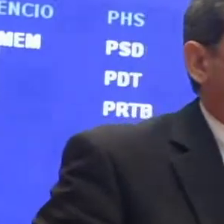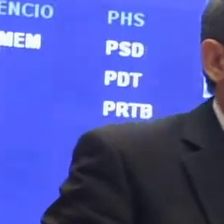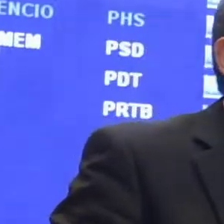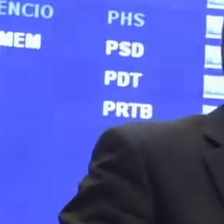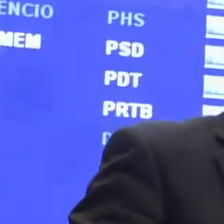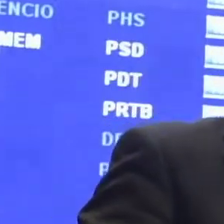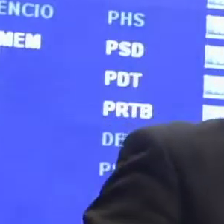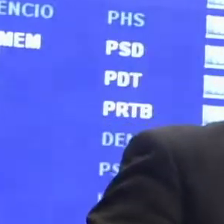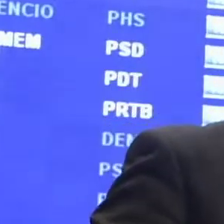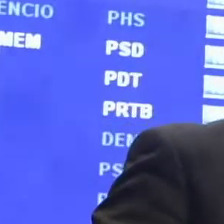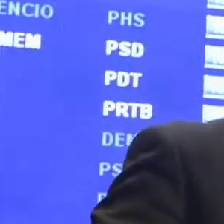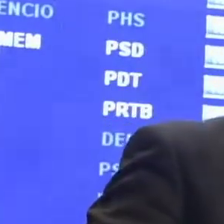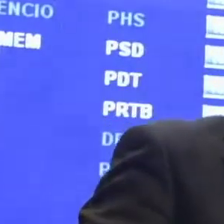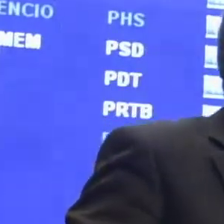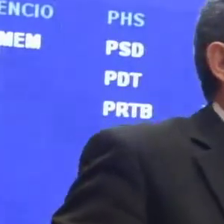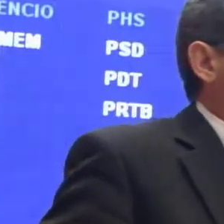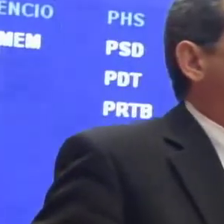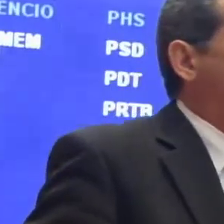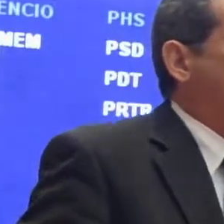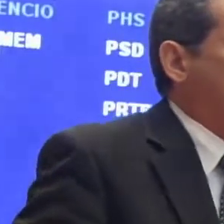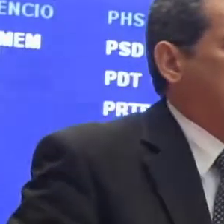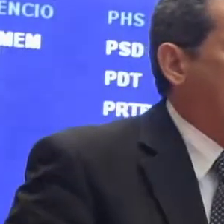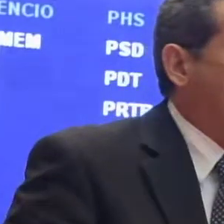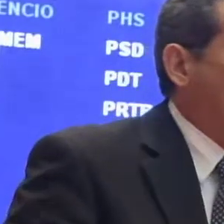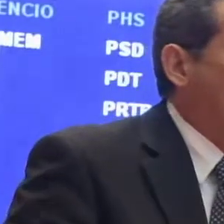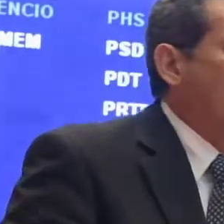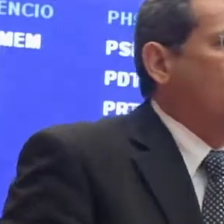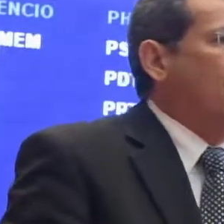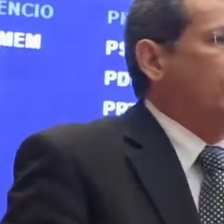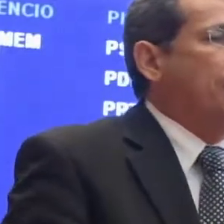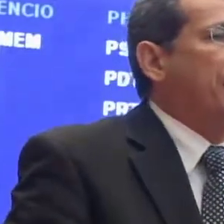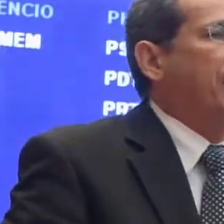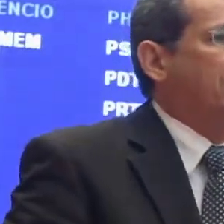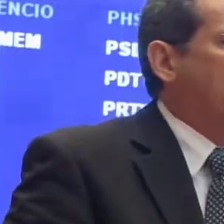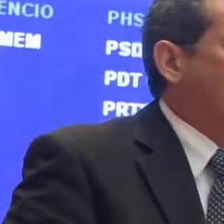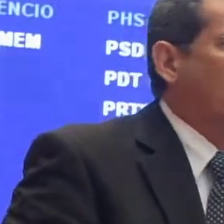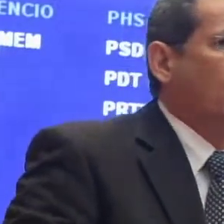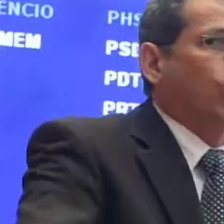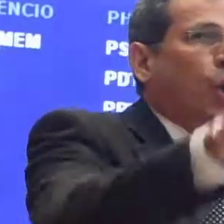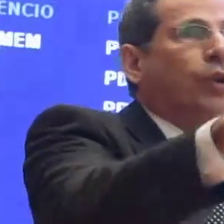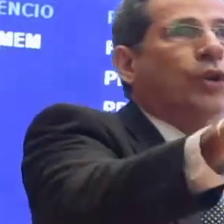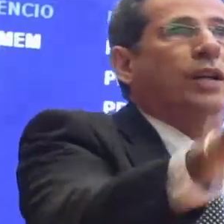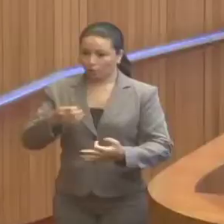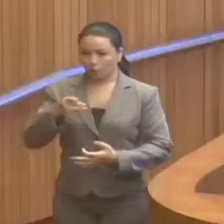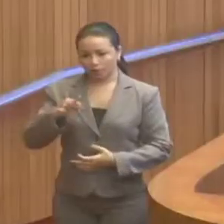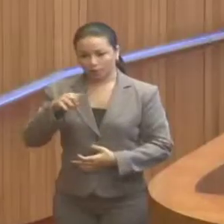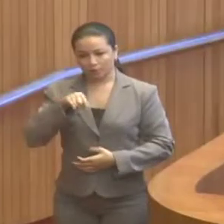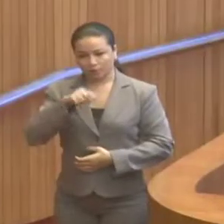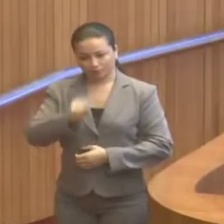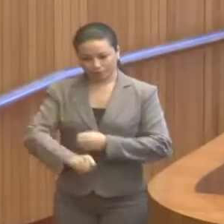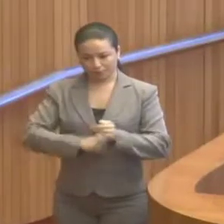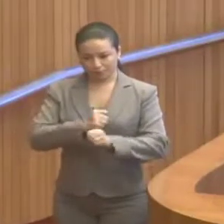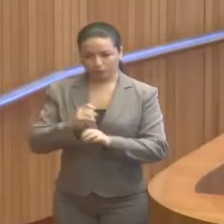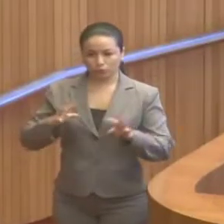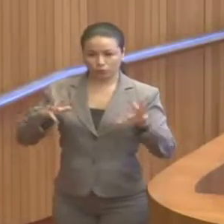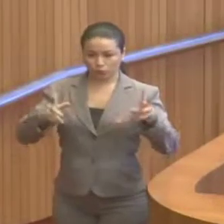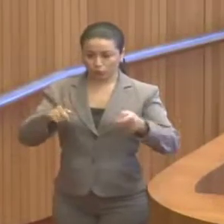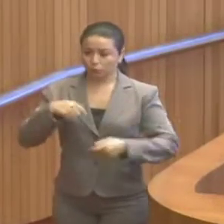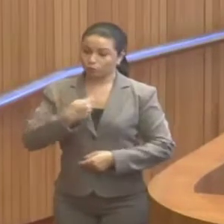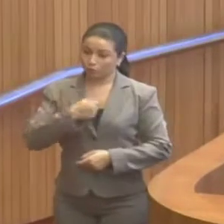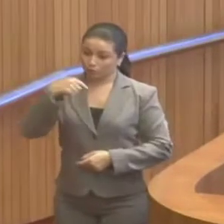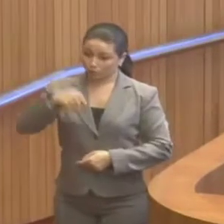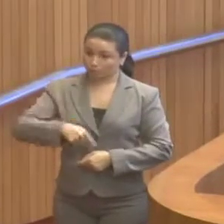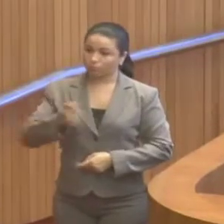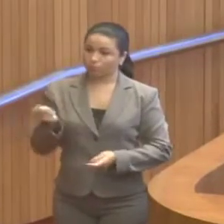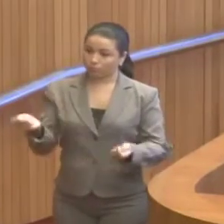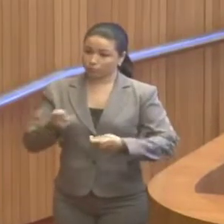que está sendo colocado e muito bem colocado, esse estudo, cumprindo esses prazos, no orçamento desse ano, todos nós aqui vamos poder aprovar esse